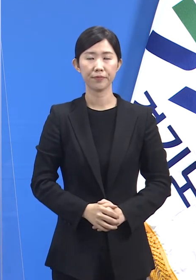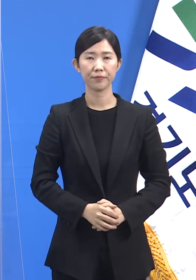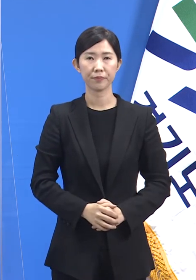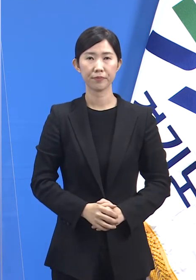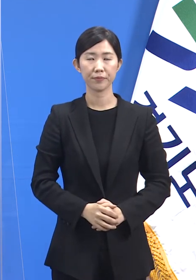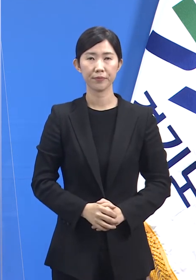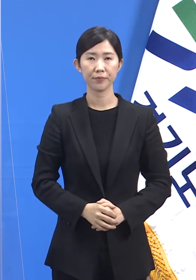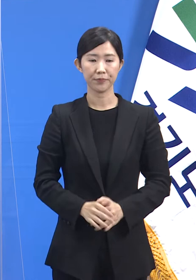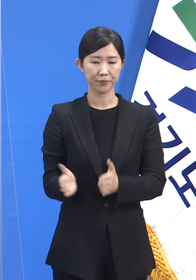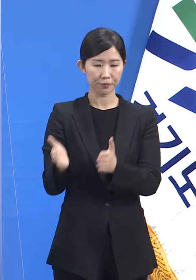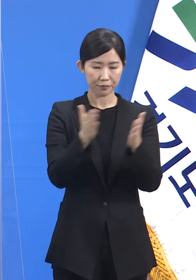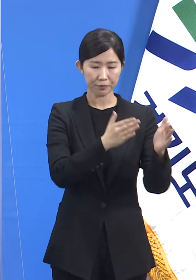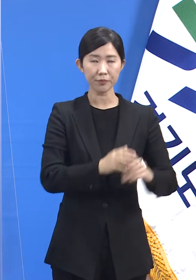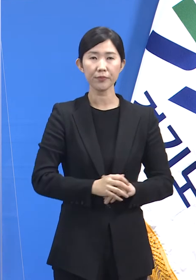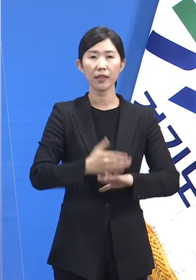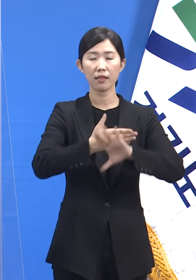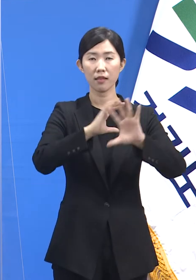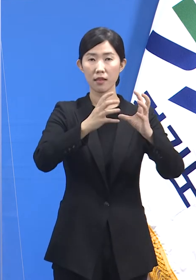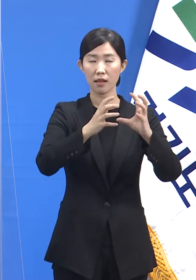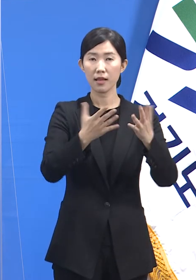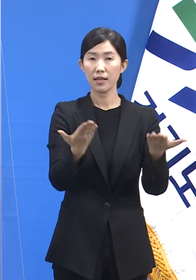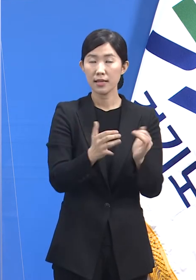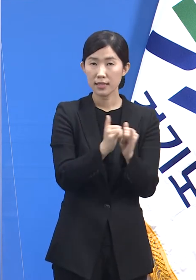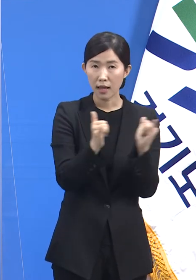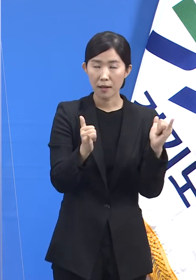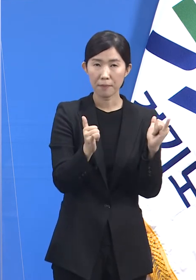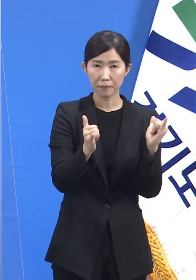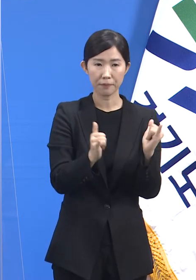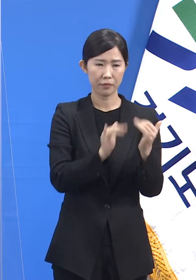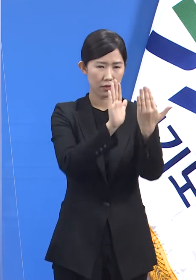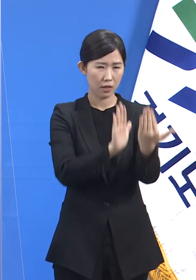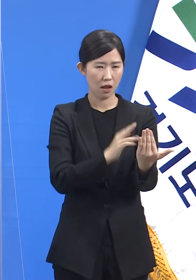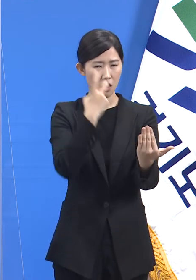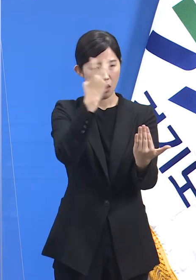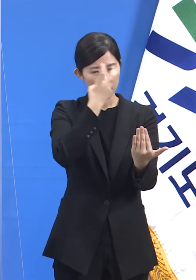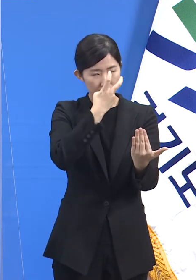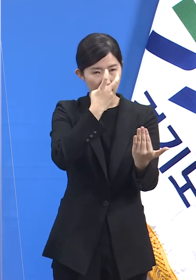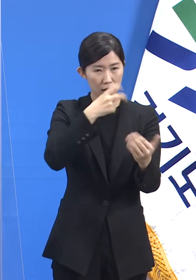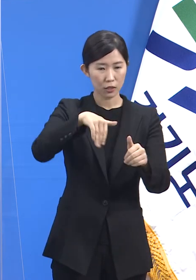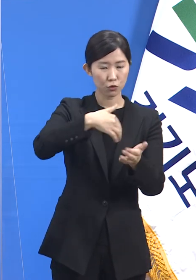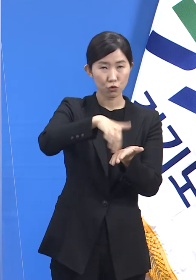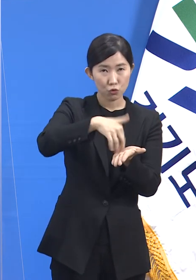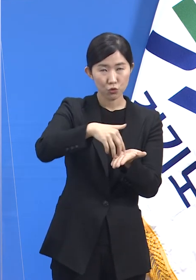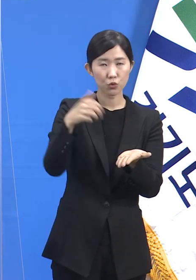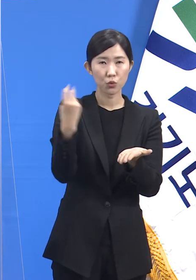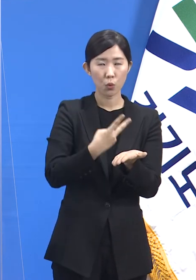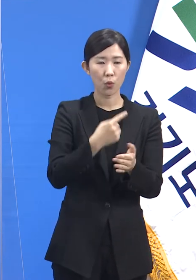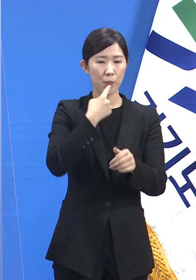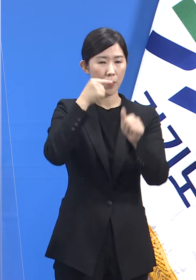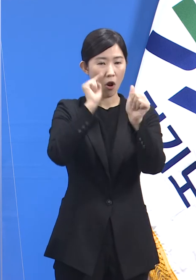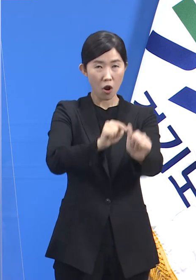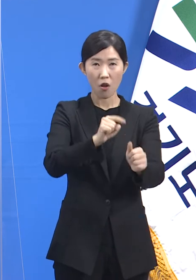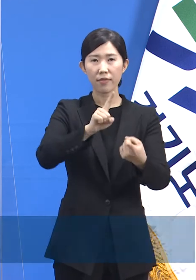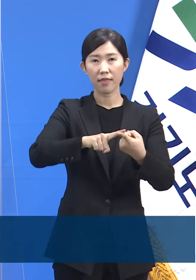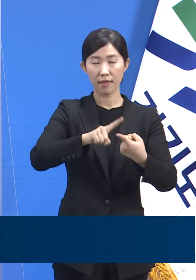외국인 노동자 대상 진단검사 현황 및 행정명령 조치에 대해 말씀드리겠습니다.